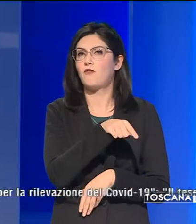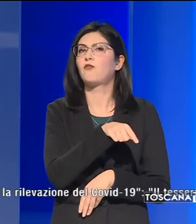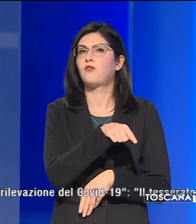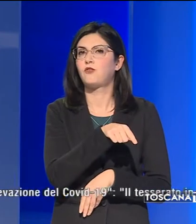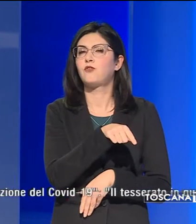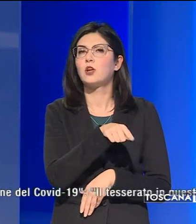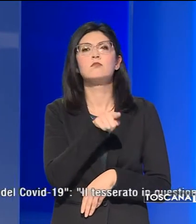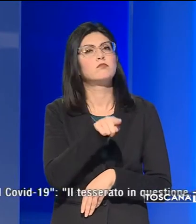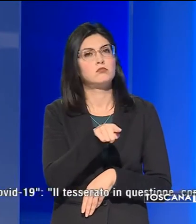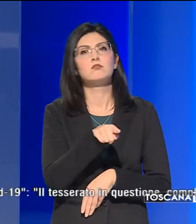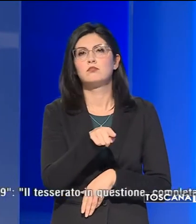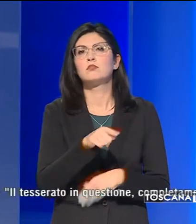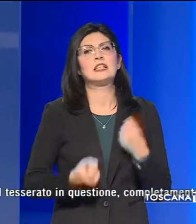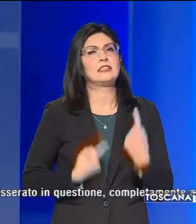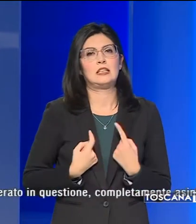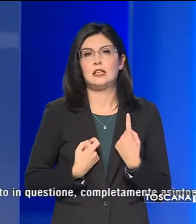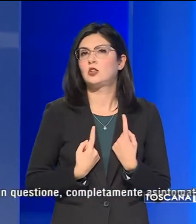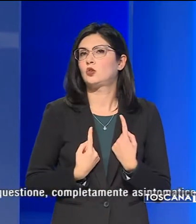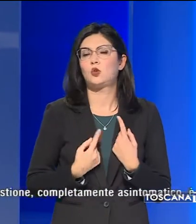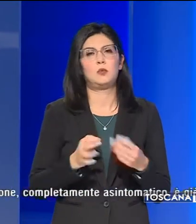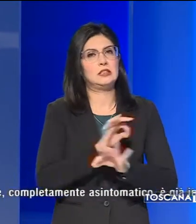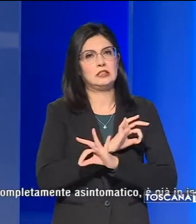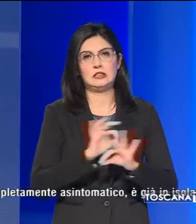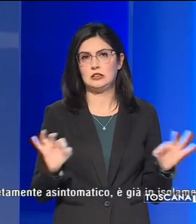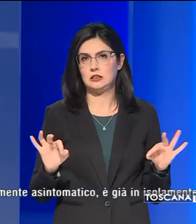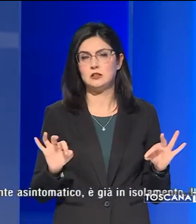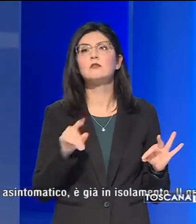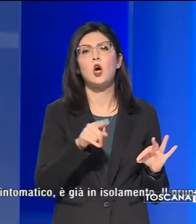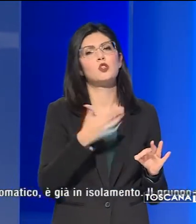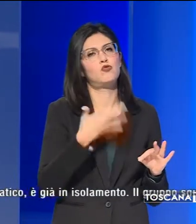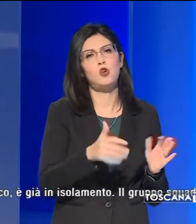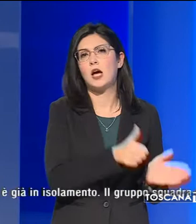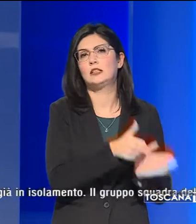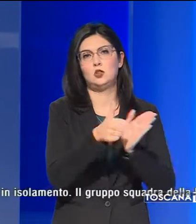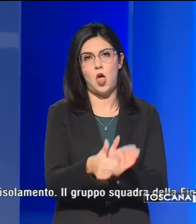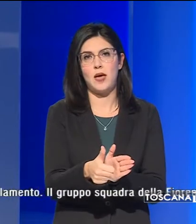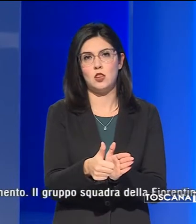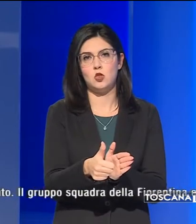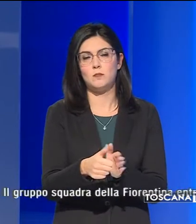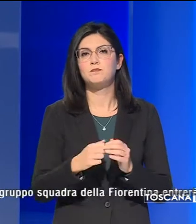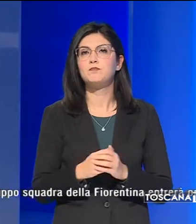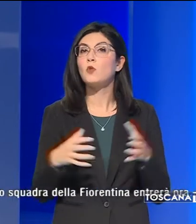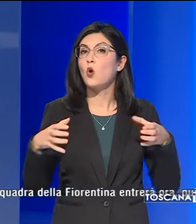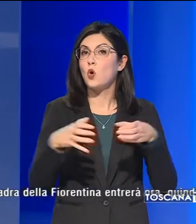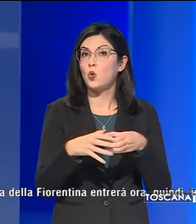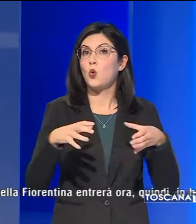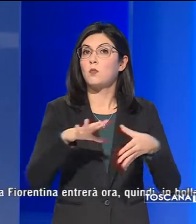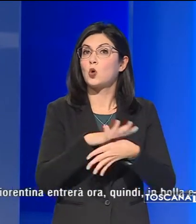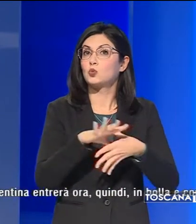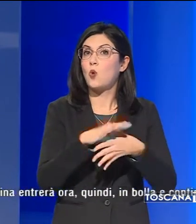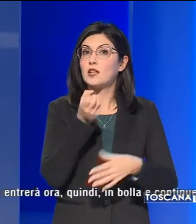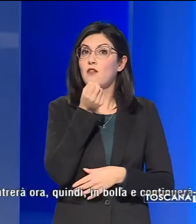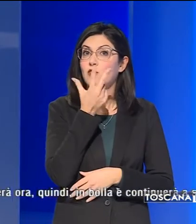completamente asintomatico ed è già in isolamento. Il gruppo squadra della